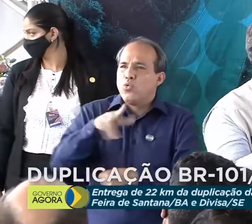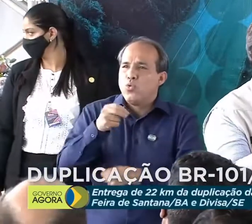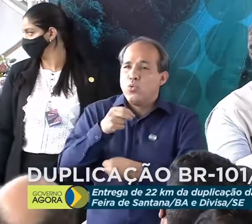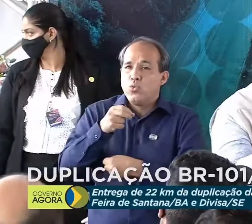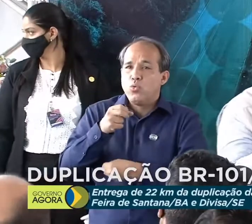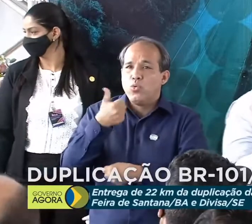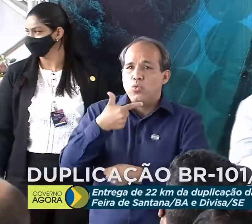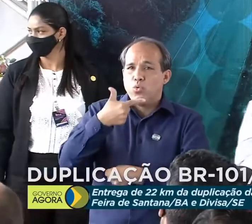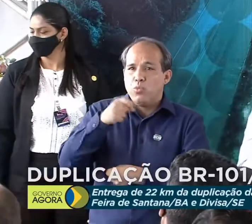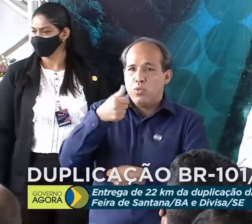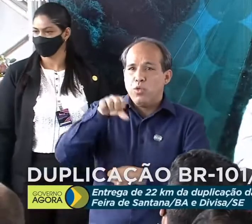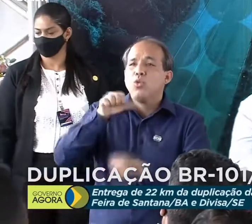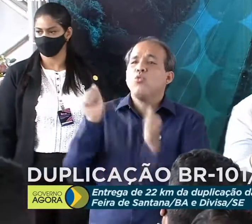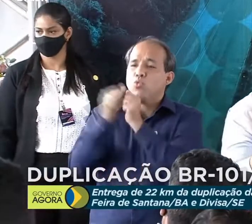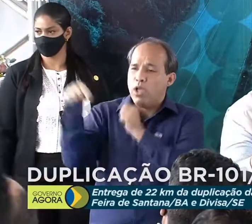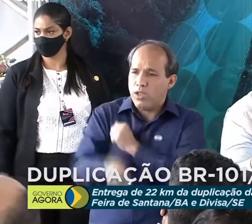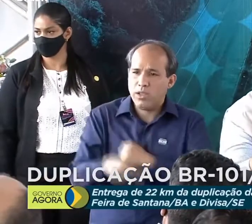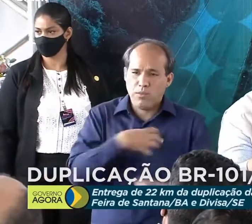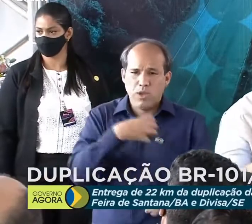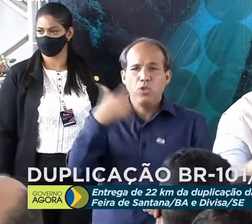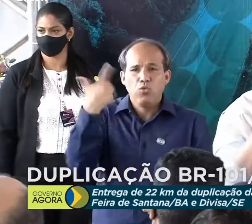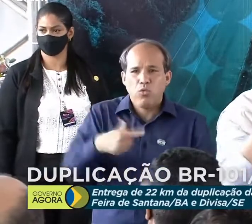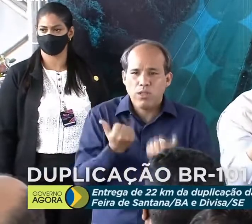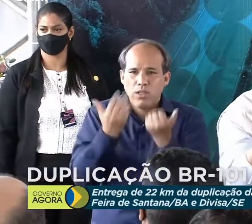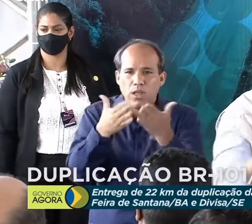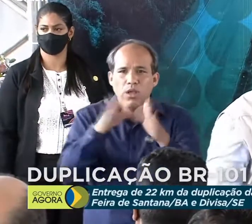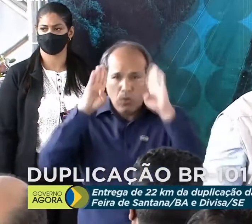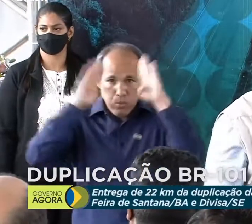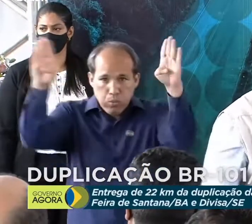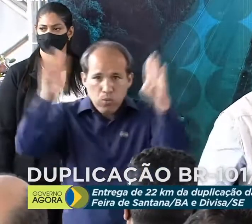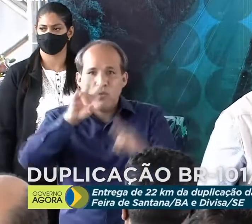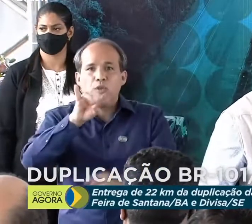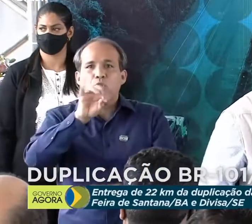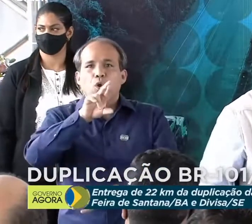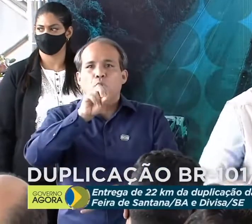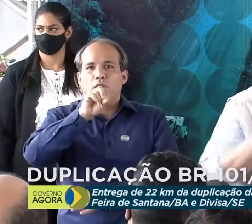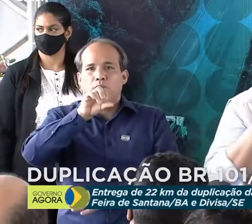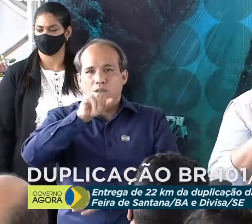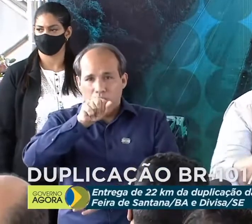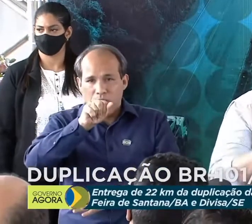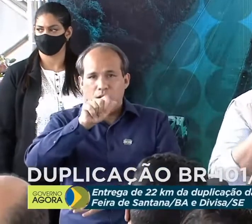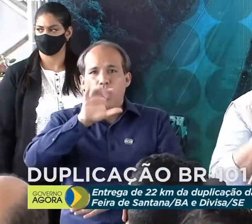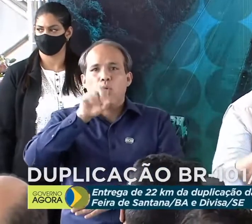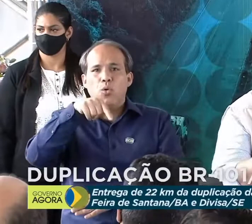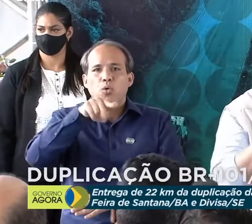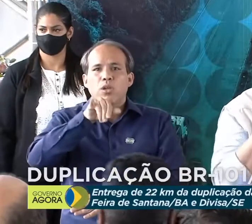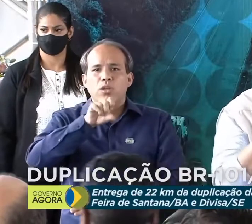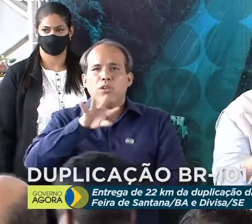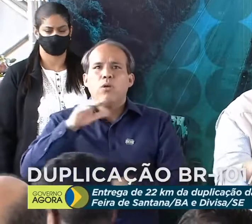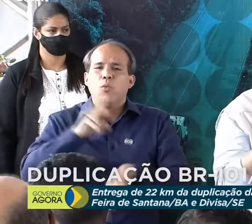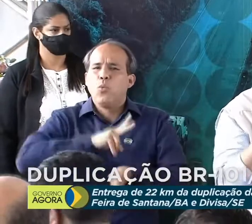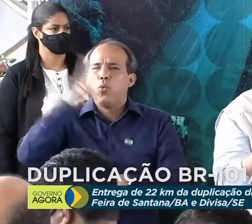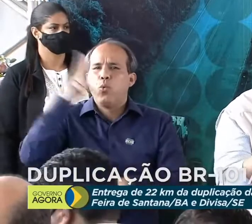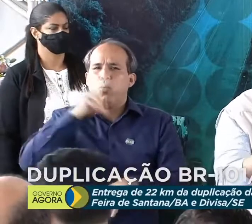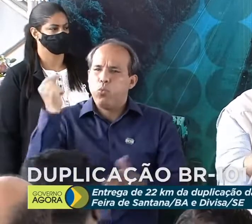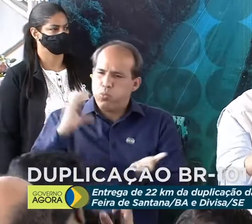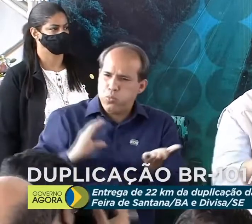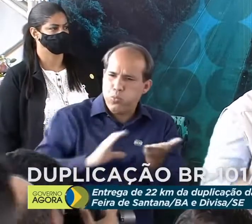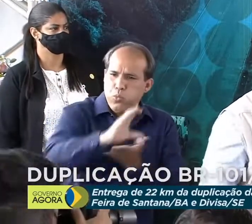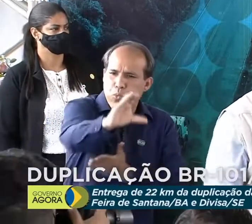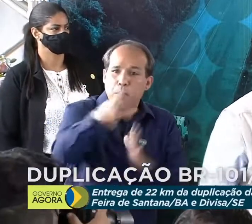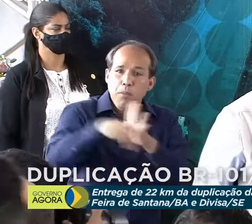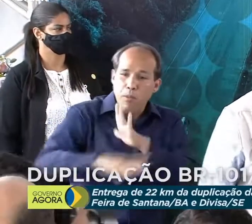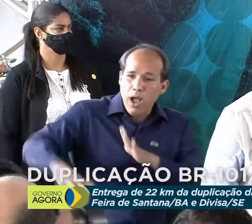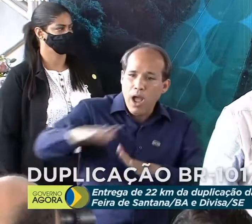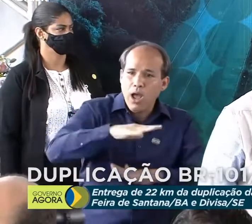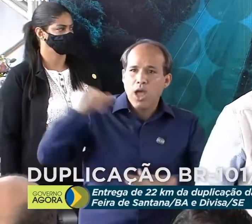juntos aqui na Bahia novamente, entregando o aeroporto de Vitória da Conquista. Maior investimento da aviação regional até